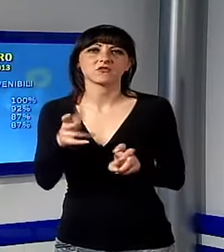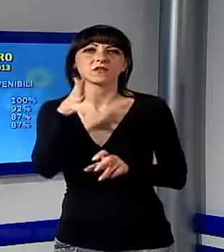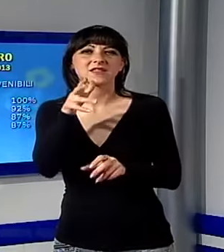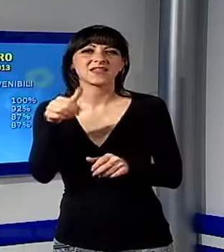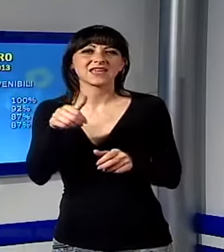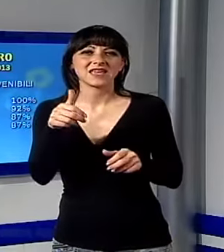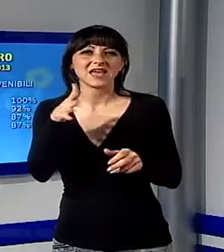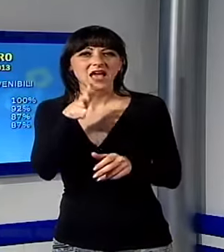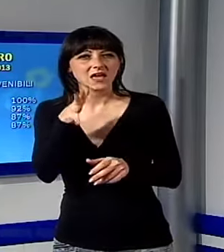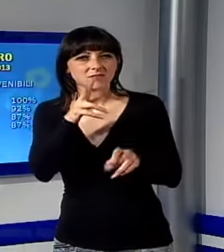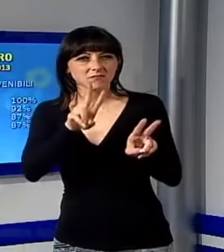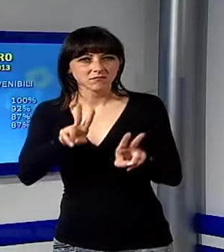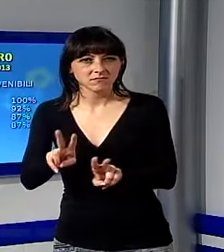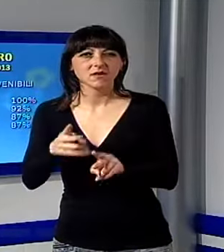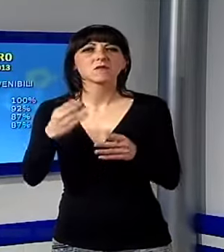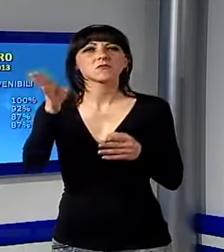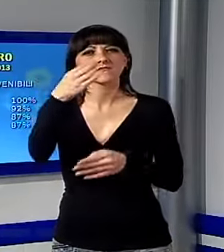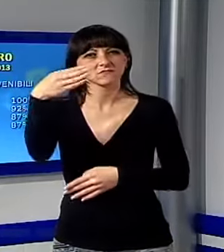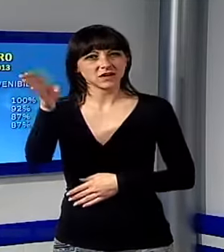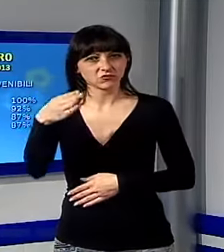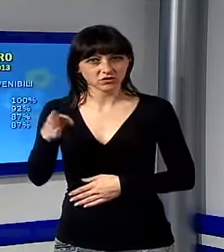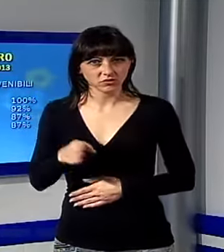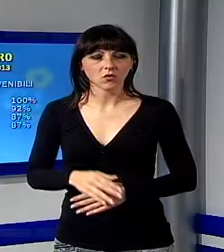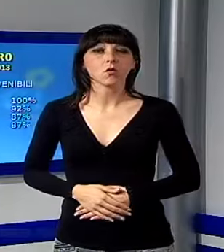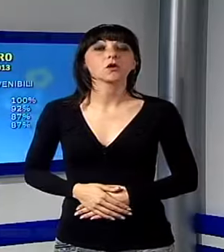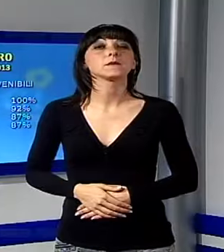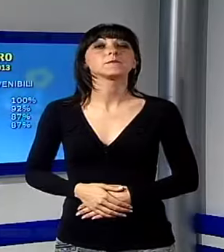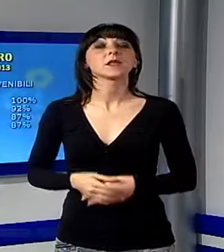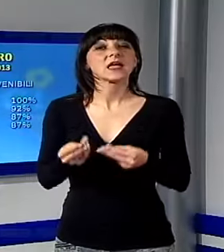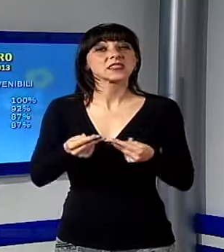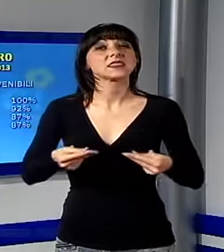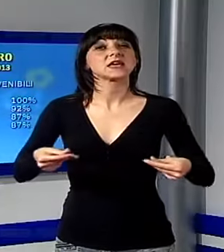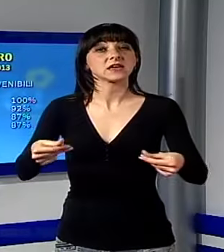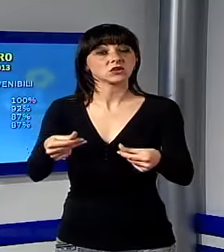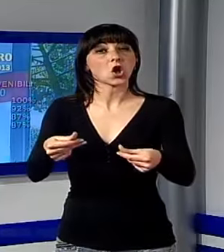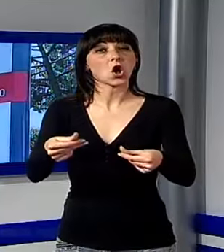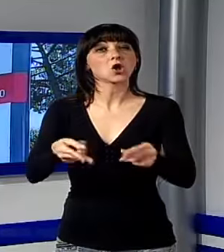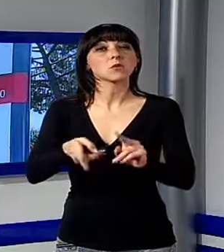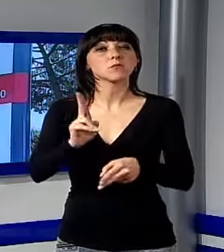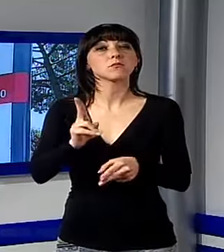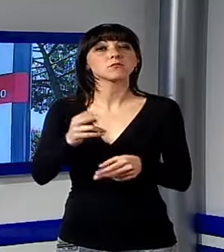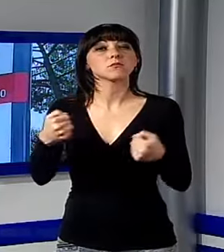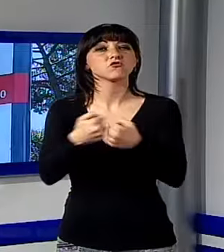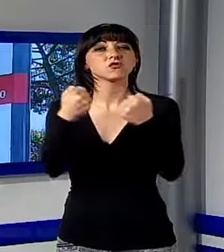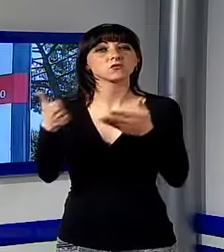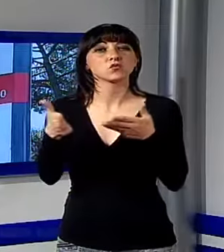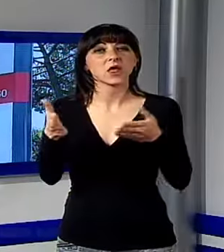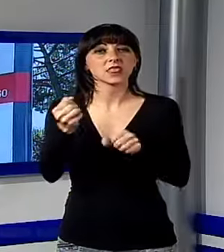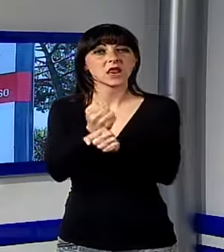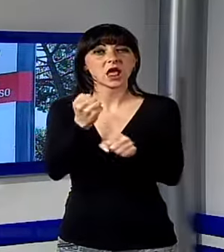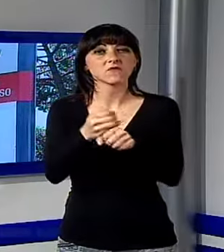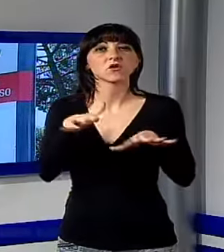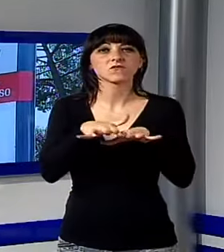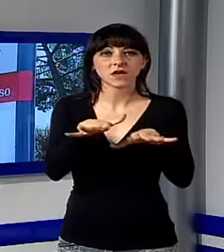verniciatori. A livello territoriale la Palma di Comune con maggior numero di incidenti sul lavoro spetta a Viareggio seguito da